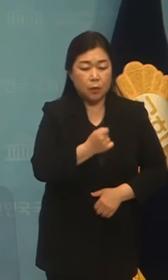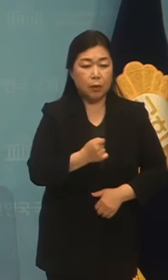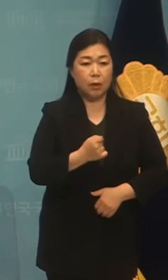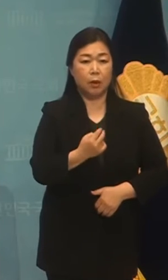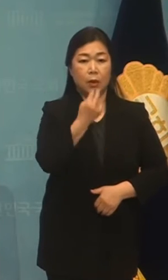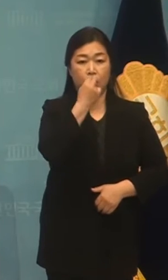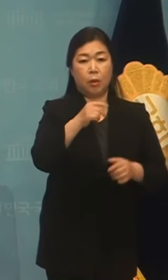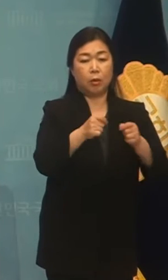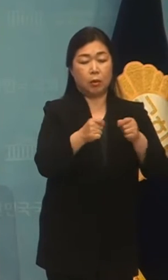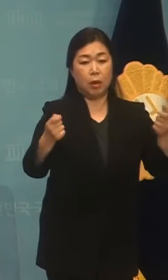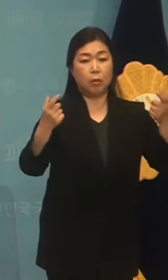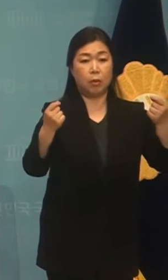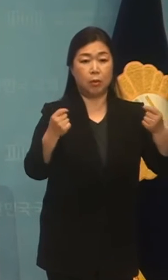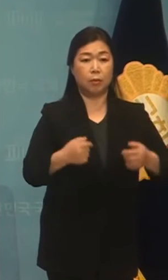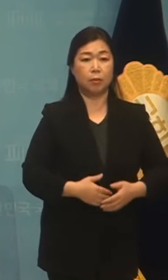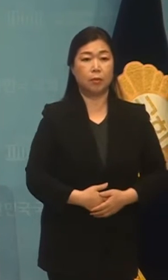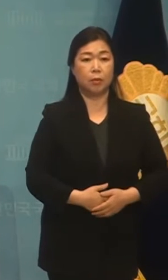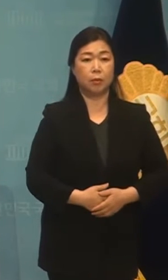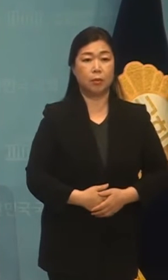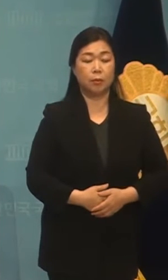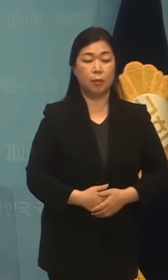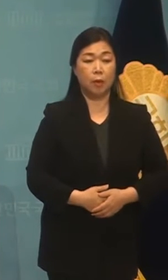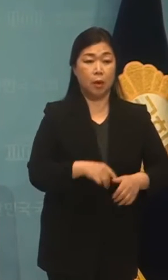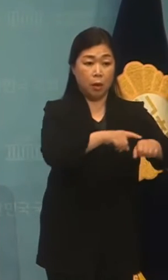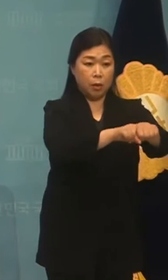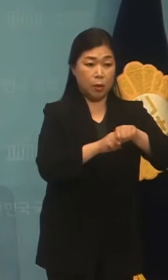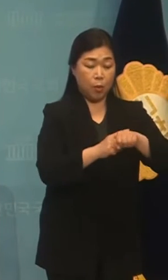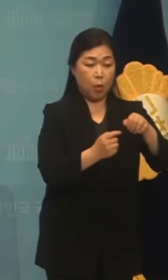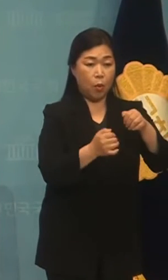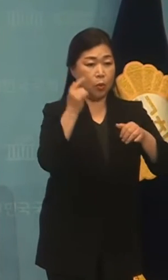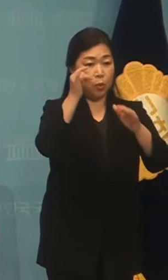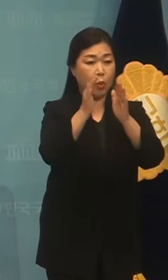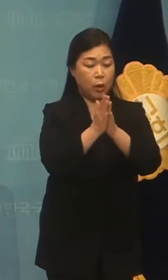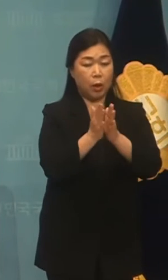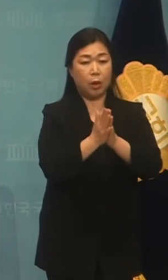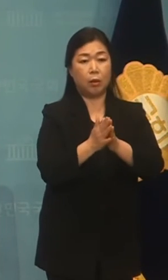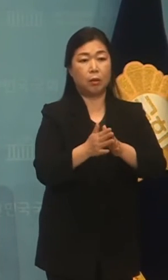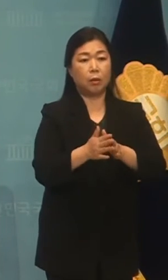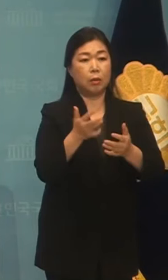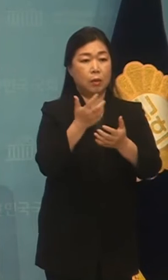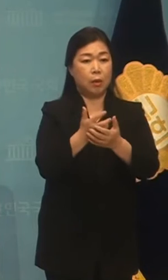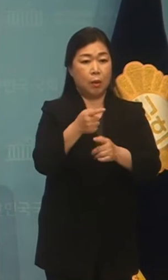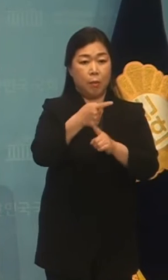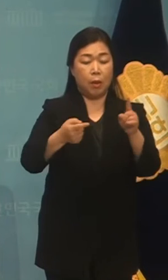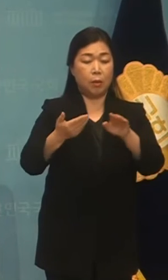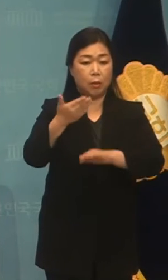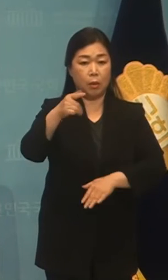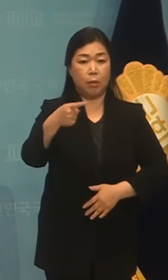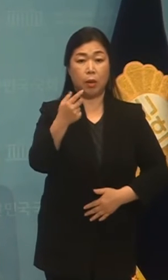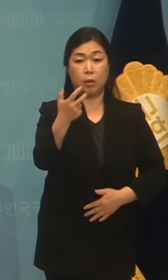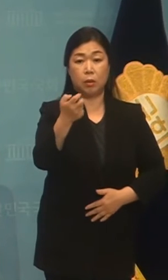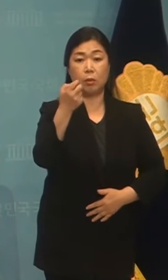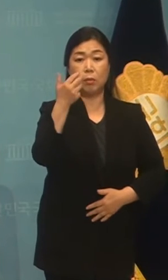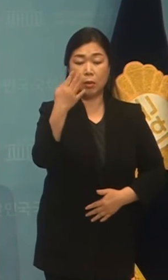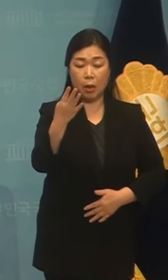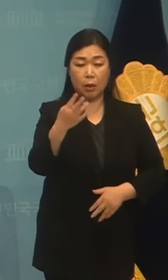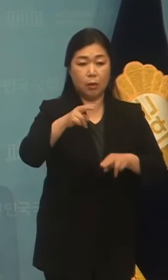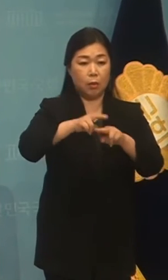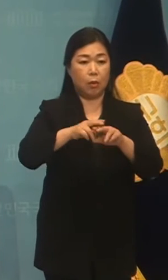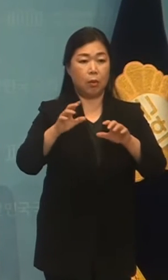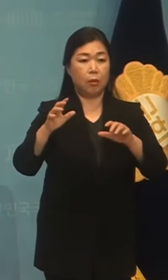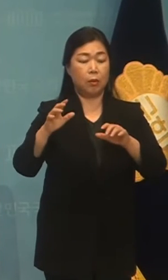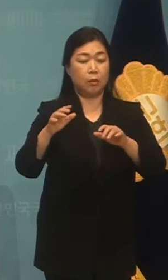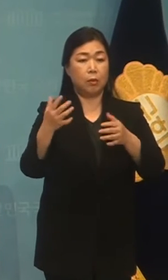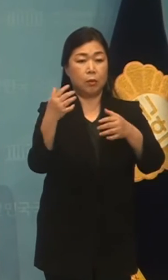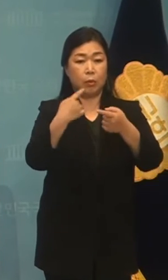것을 직시해야 합니다. 특히 체포동의안 처리에 과거 결정보를 가진 174장의 더불어민주당은 이상직